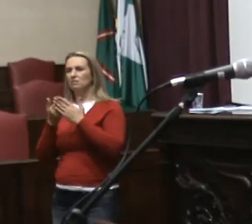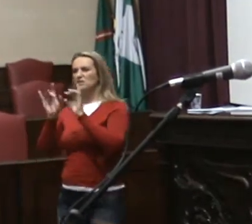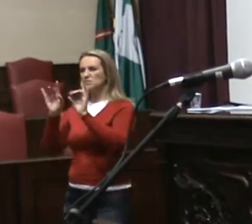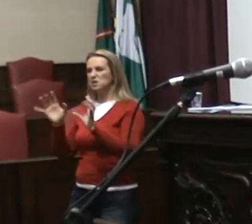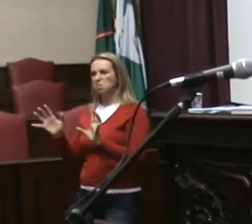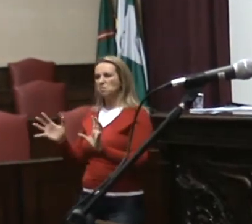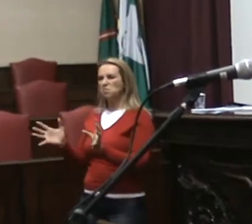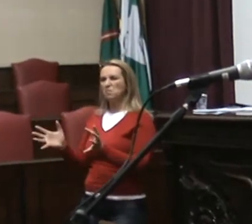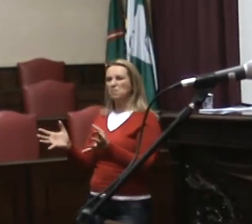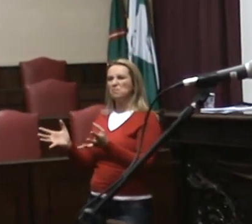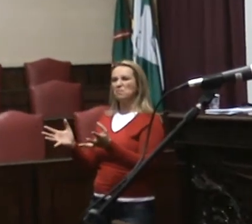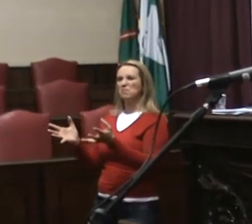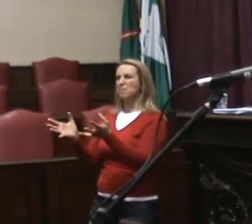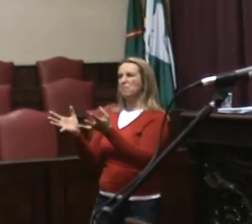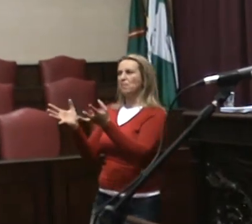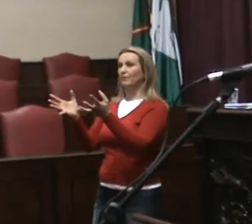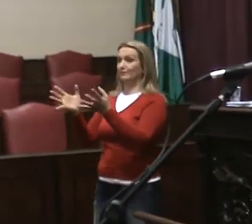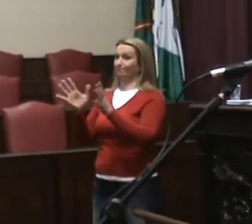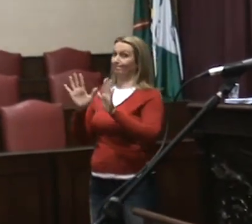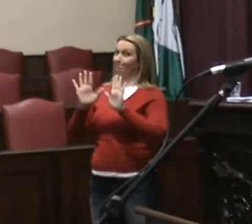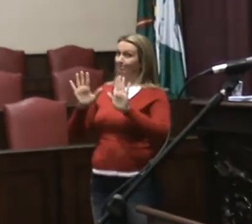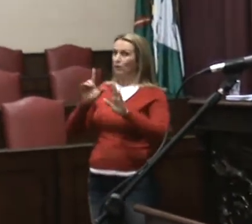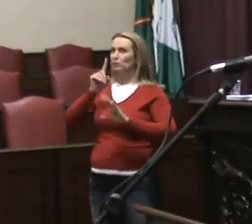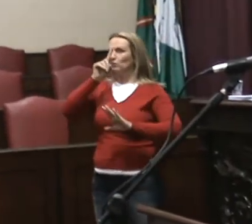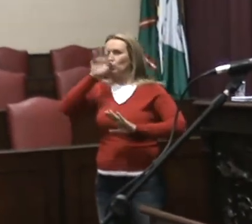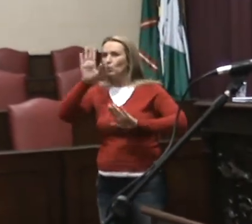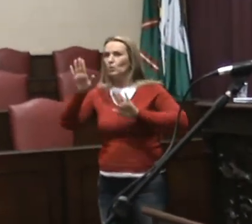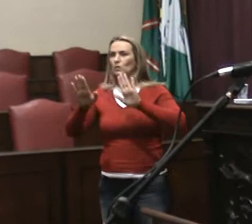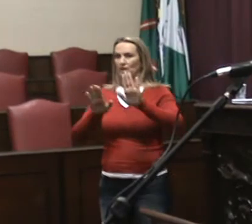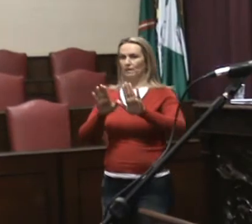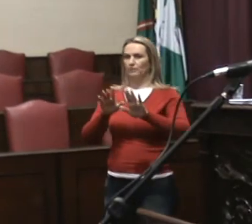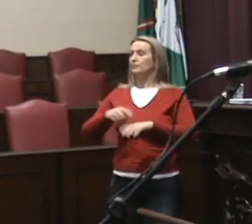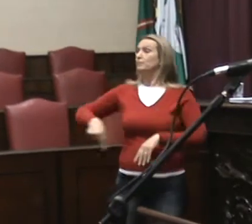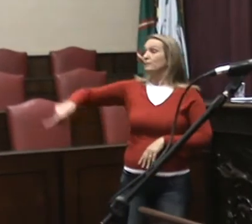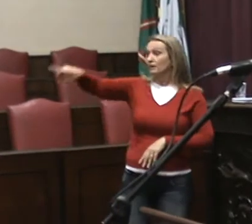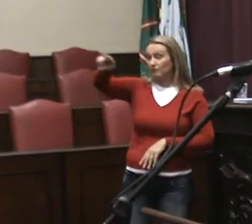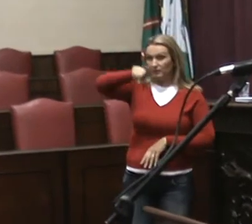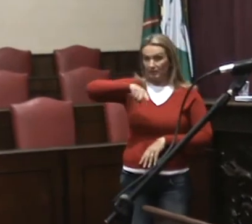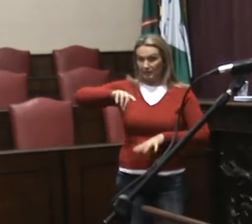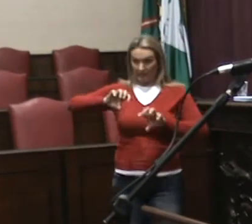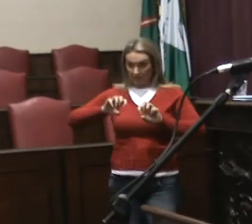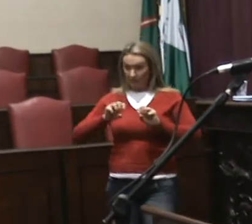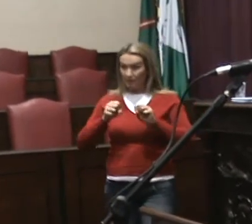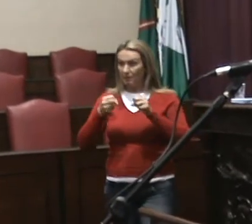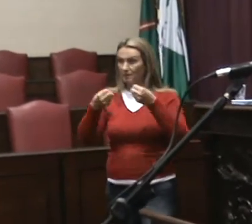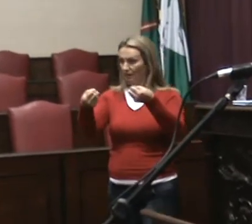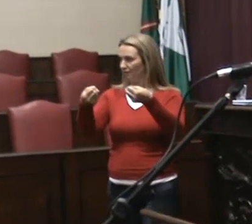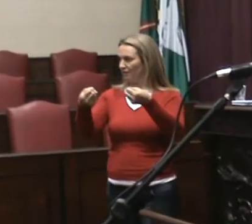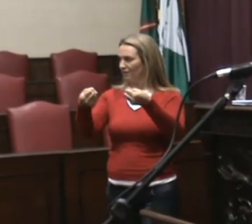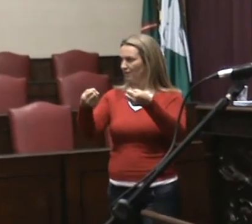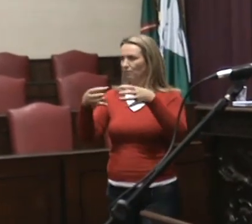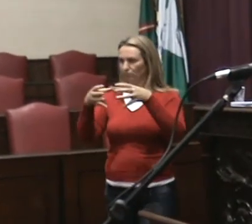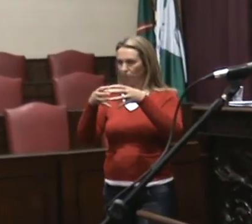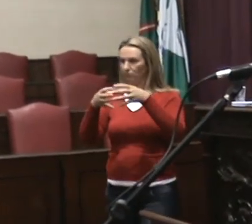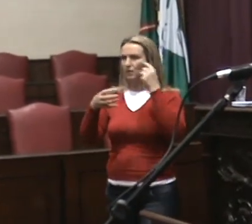defendam sim. Queremos defender a comunidade surda, queremos preservar a comunidade surda. São direitos que os senhores têm, totalmente.